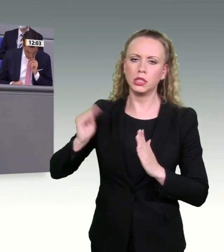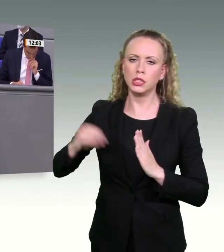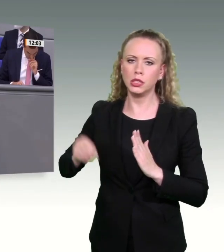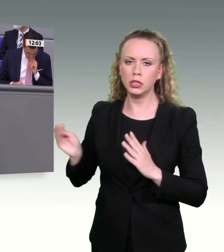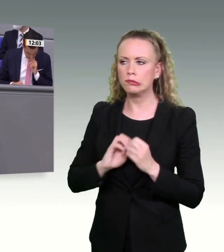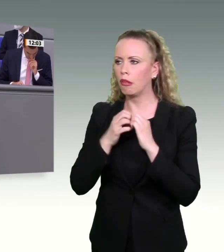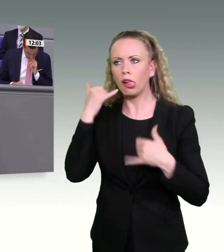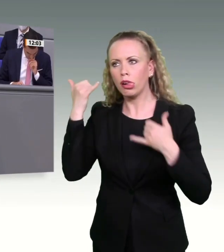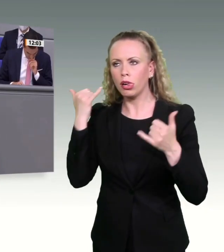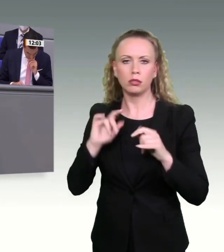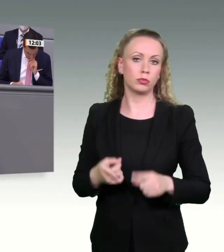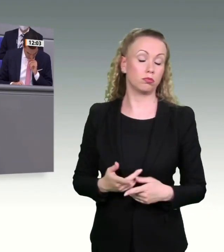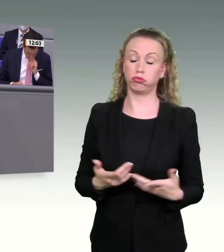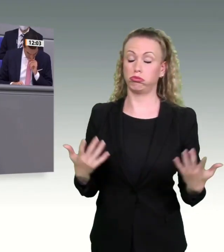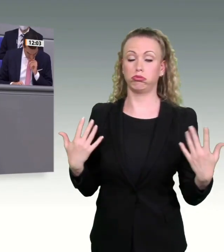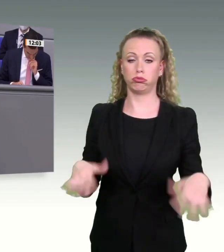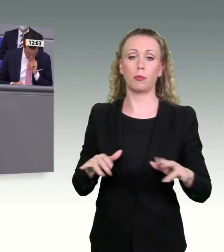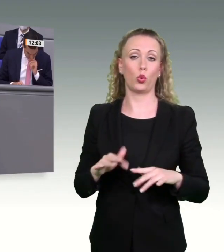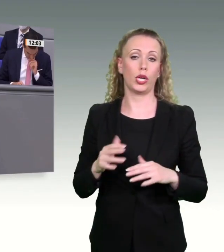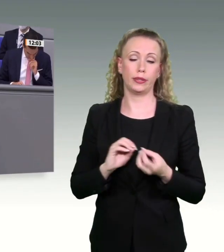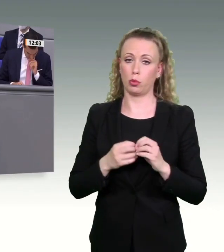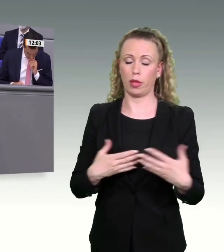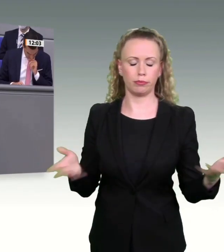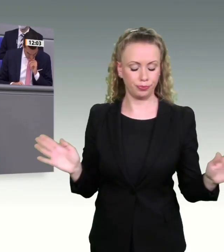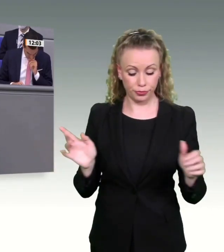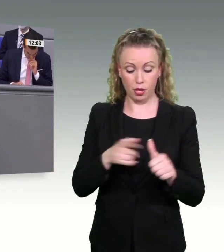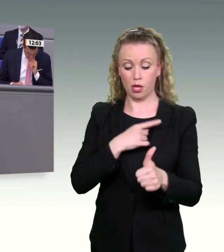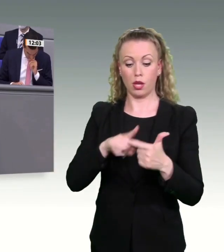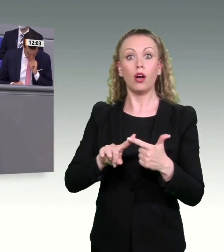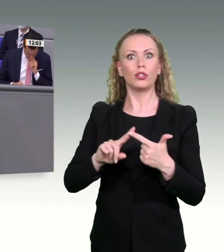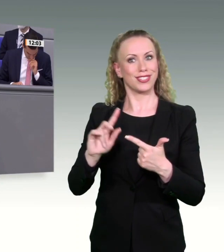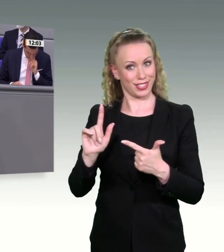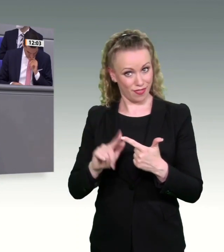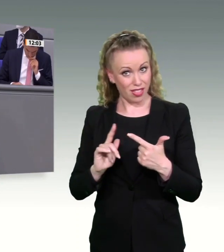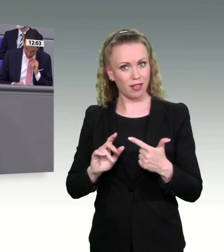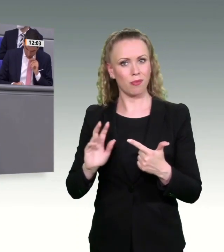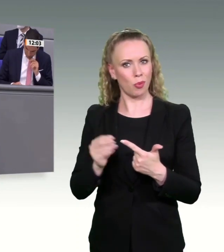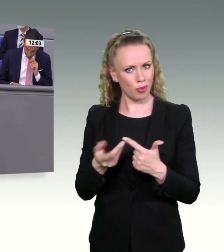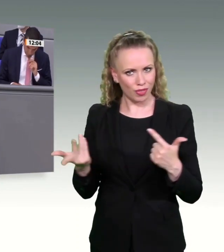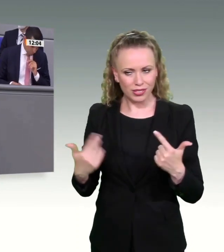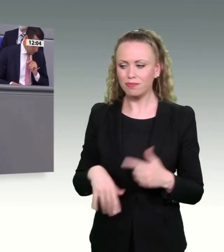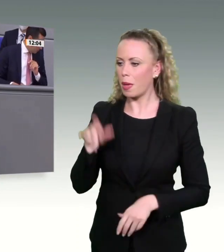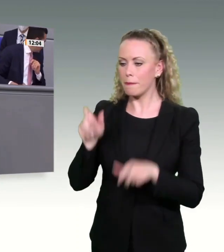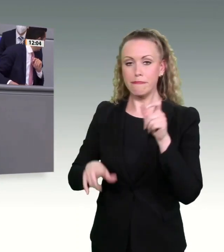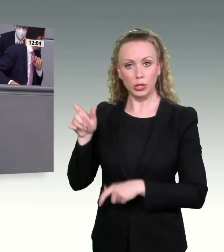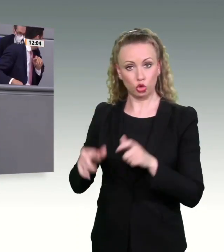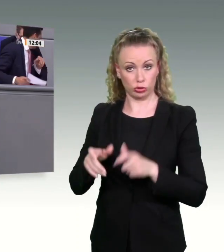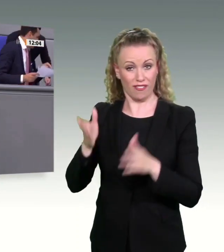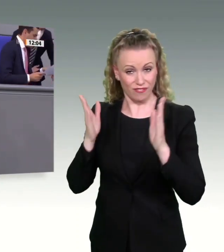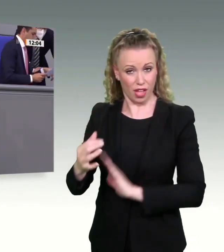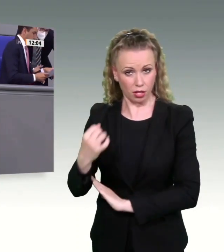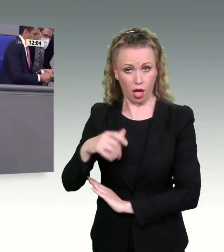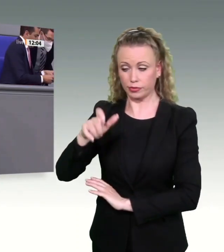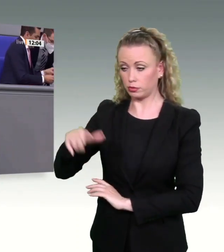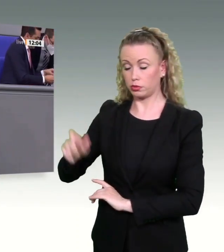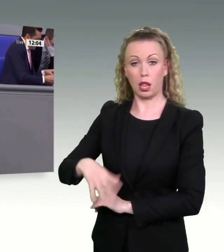Zweite ist, dass Sie zu wenig Fachkräfte haben, dass Sie zu wenig Menschen haben, die daran arbeiten. Und das ist eine Herausforderung. Das ist eine Herausforderung, die auf